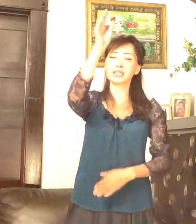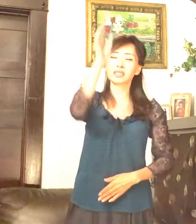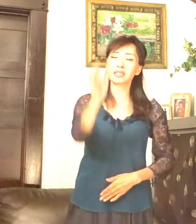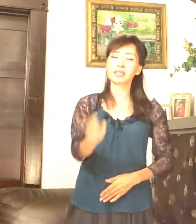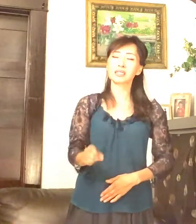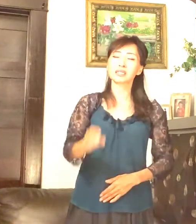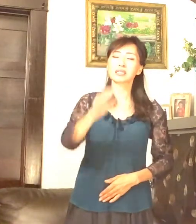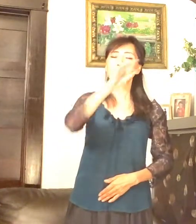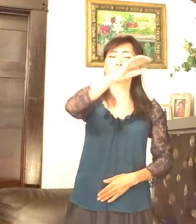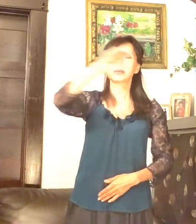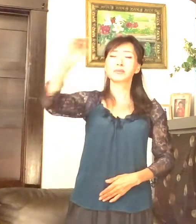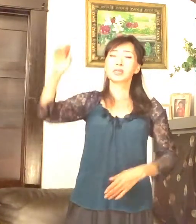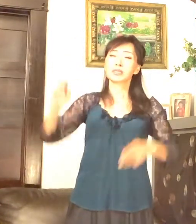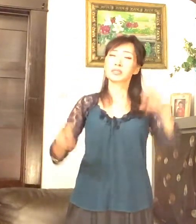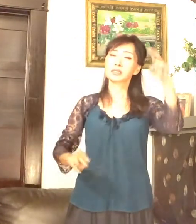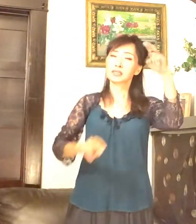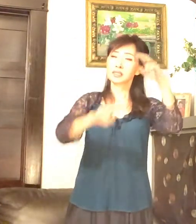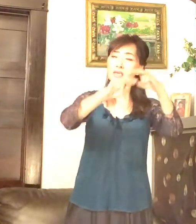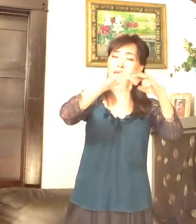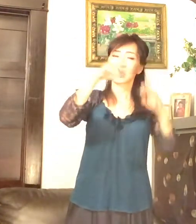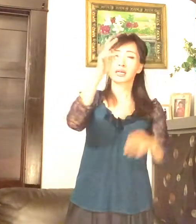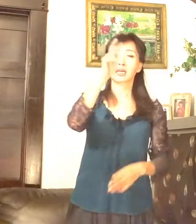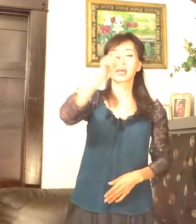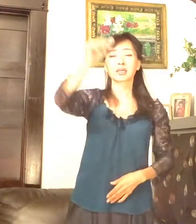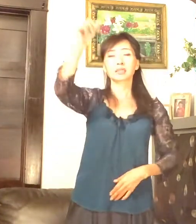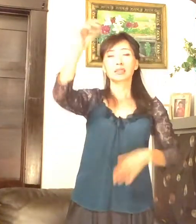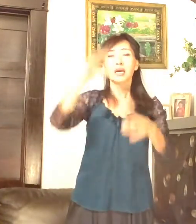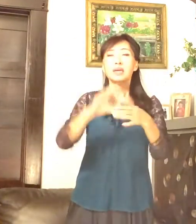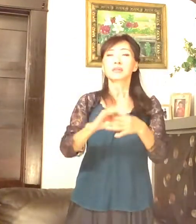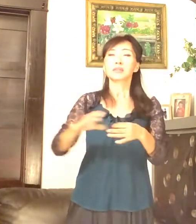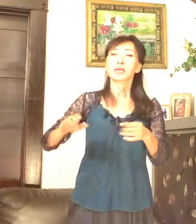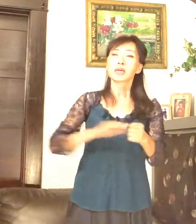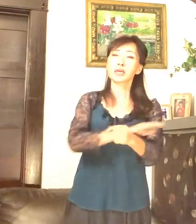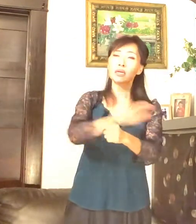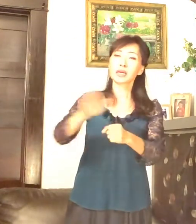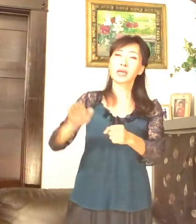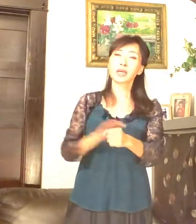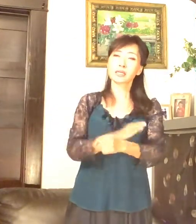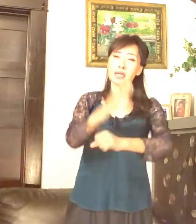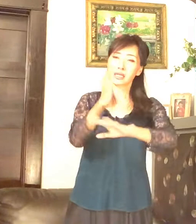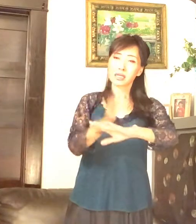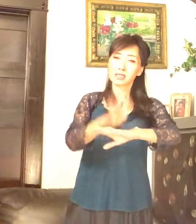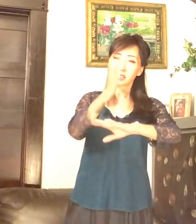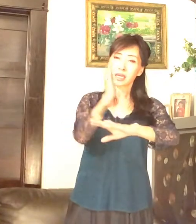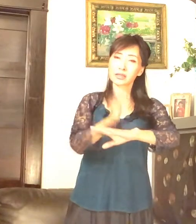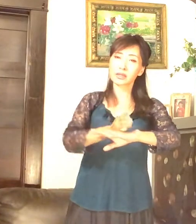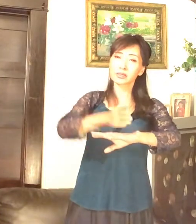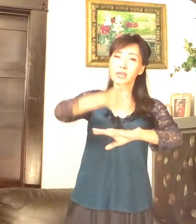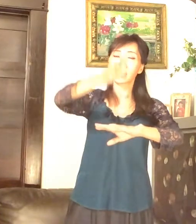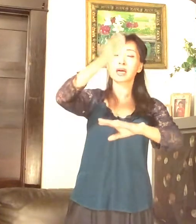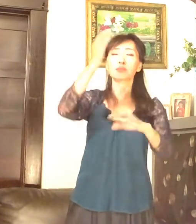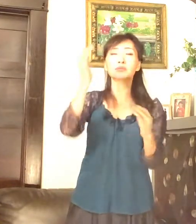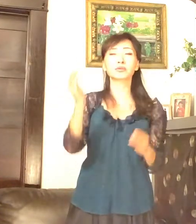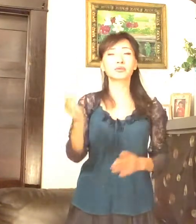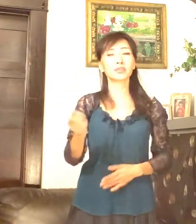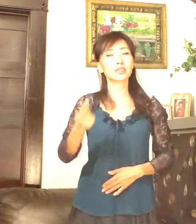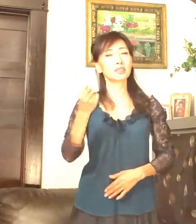주의 그 사랑 감사해 날 자녀 삼으신